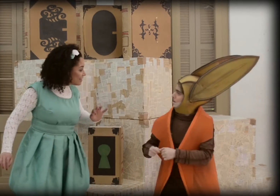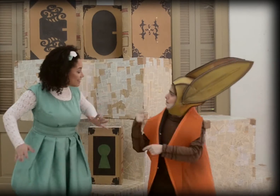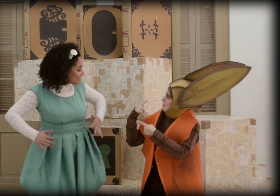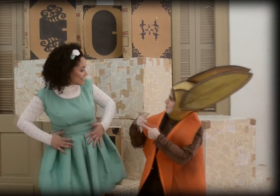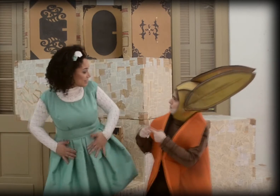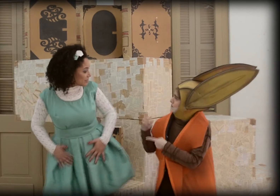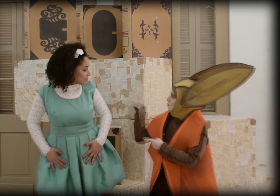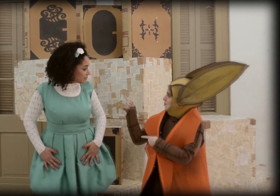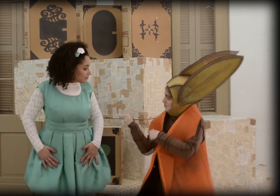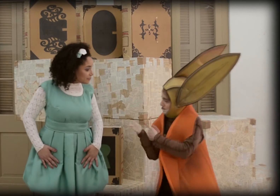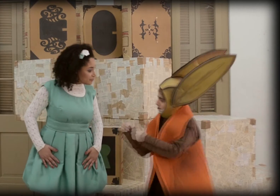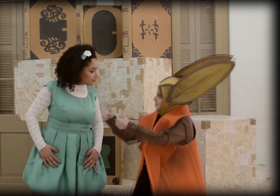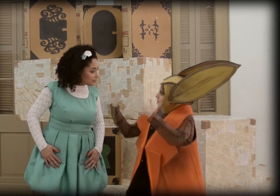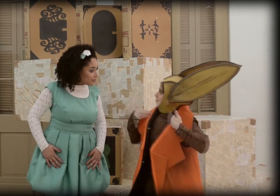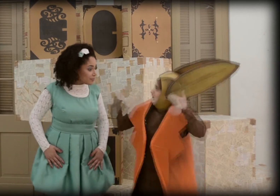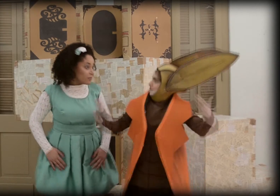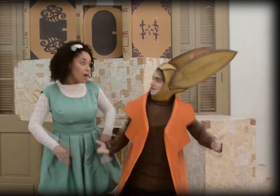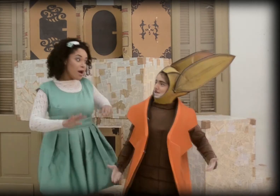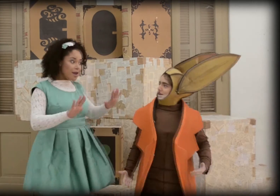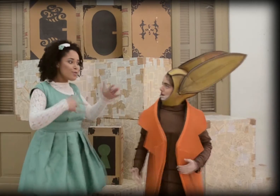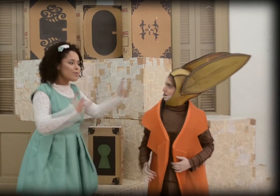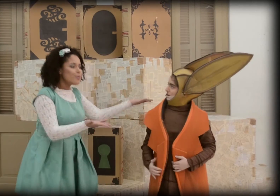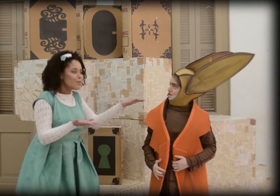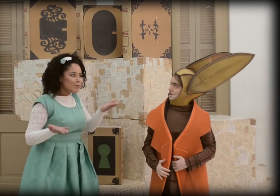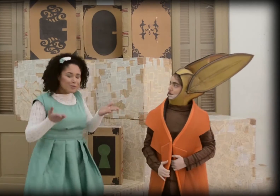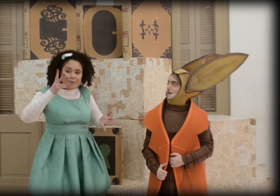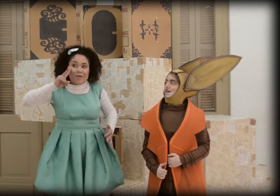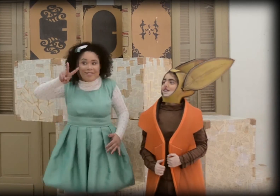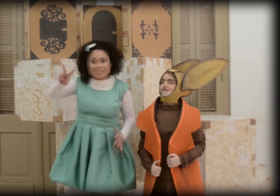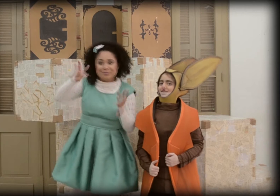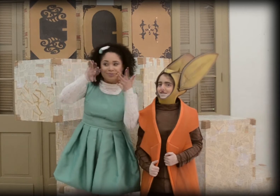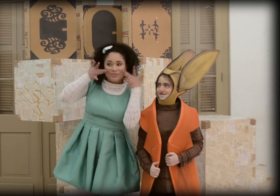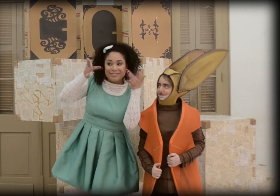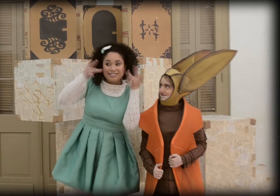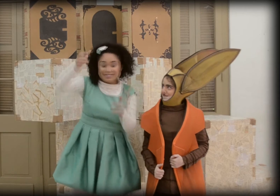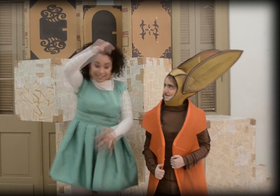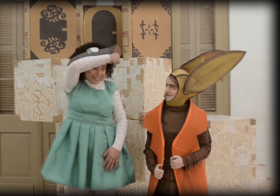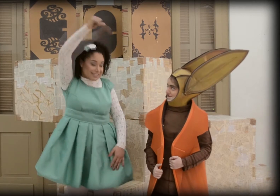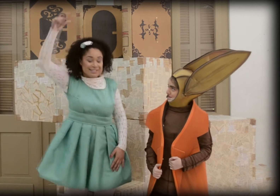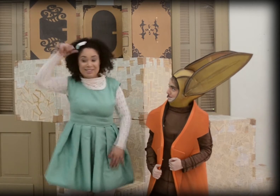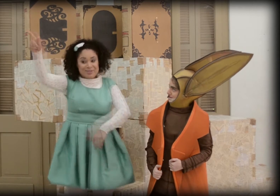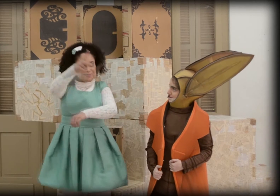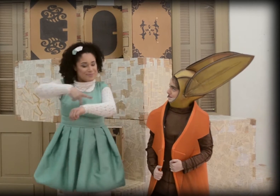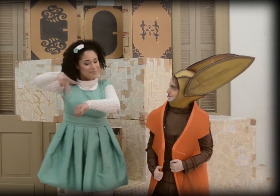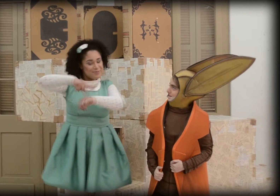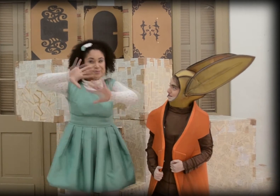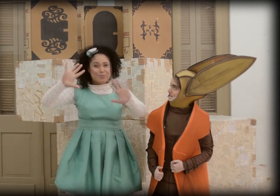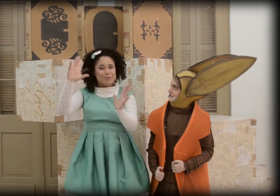Por que você está me perseguindo? Para convidá-lo a ver a peça Alice no País das Maravilhas